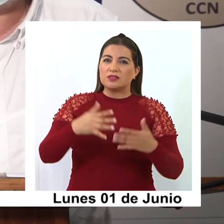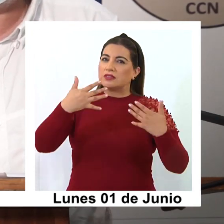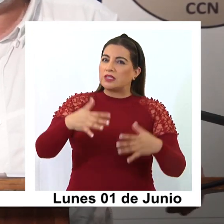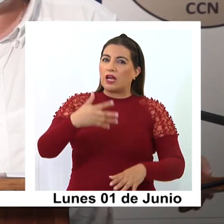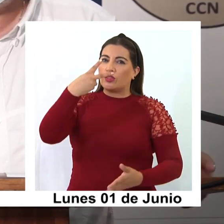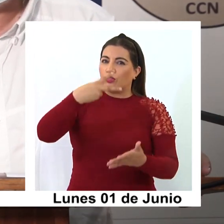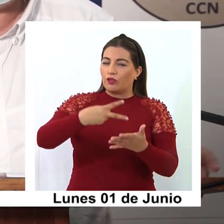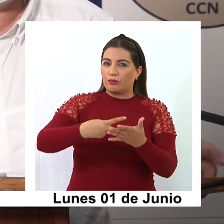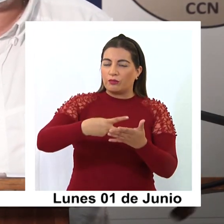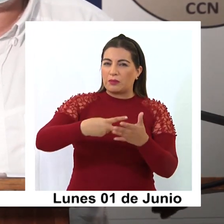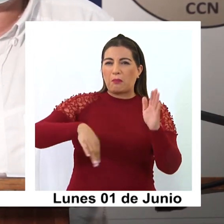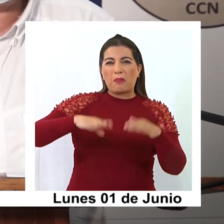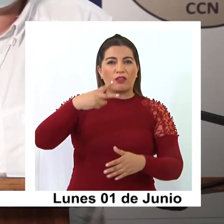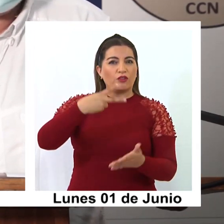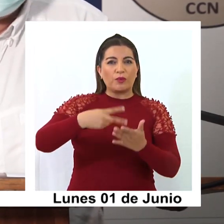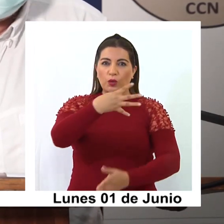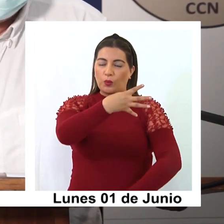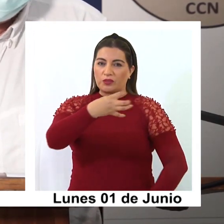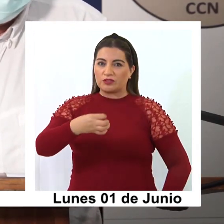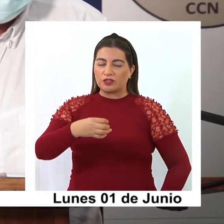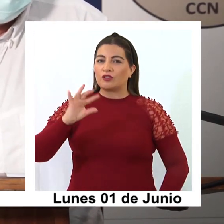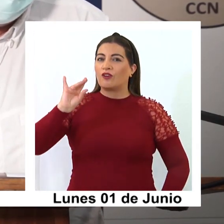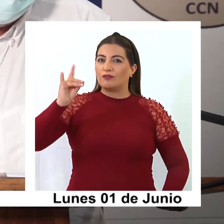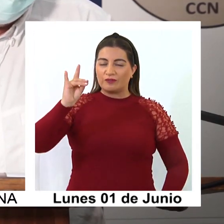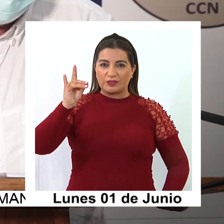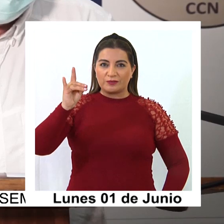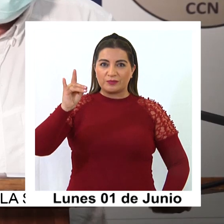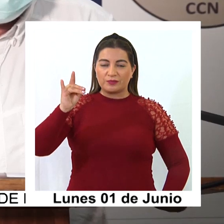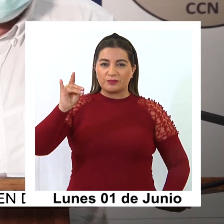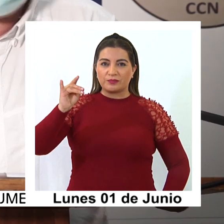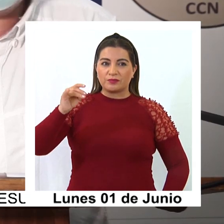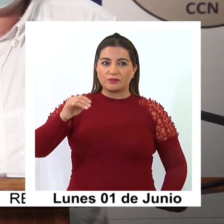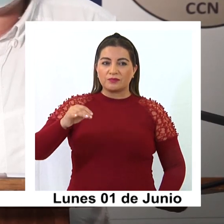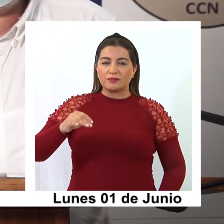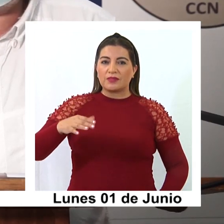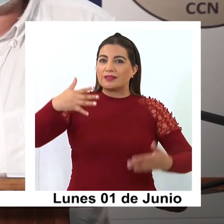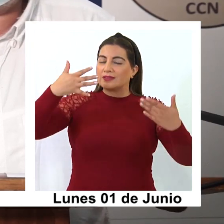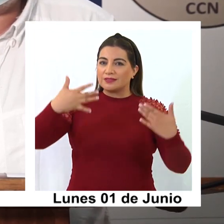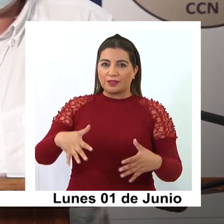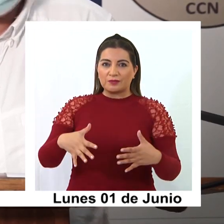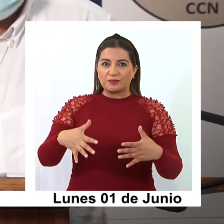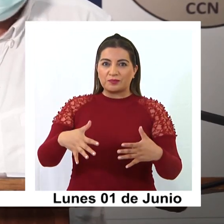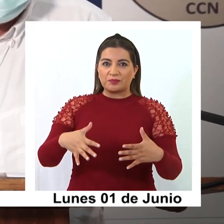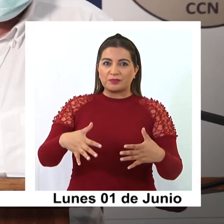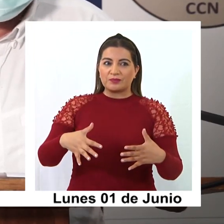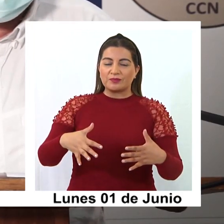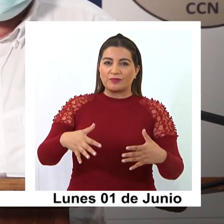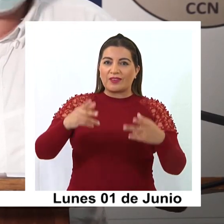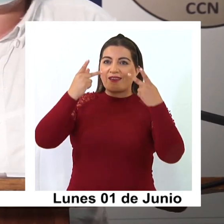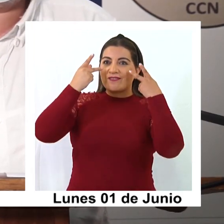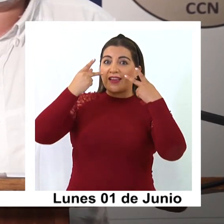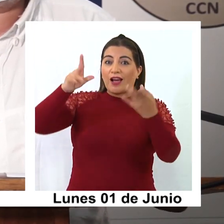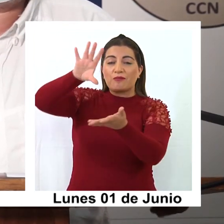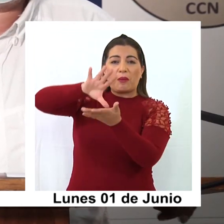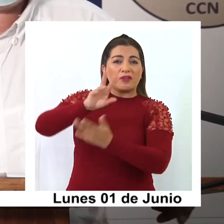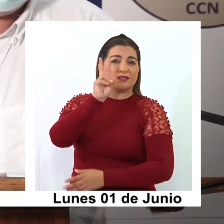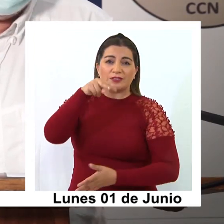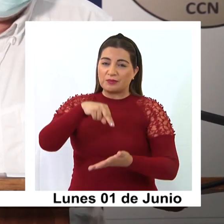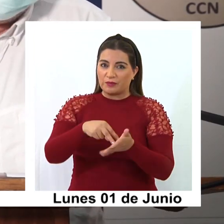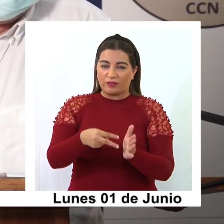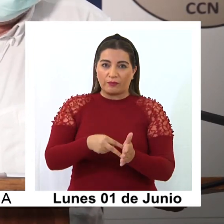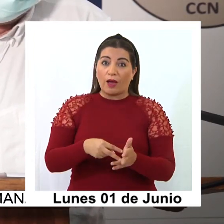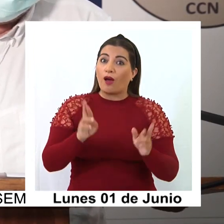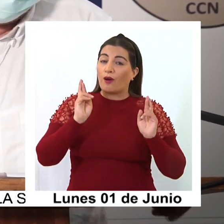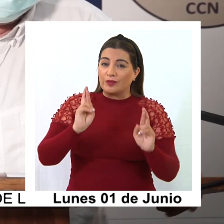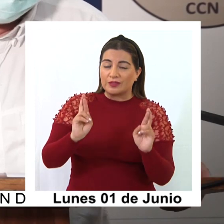llevamos más de 2.400 bolivianos que hemos ya llevado hacia su país sin ningún problema